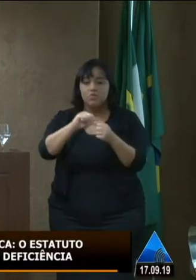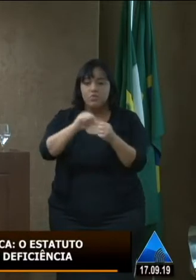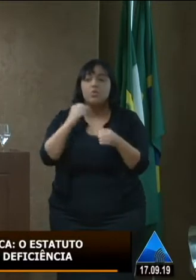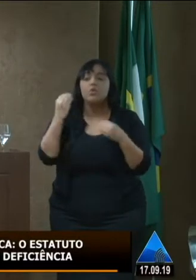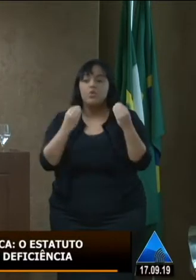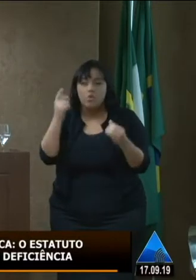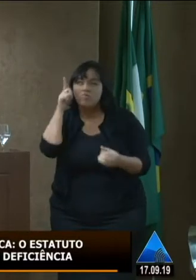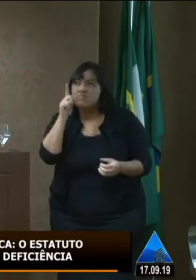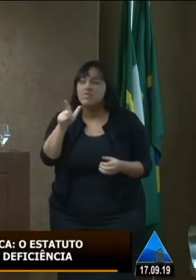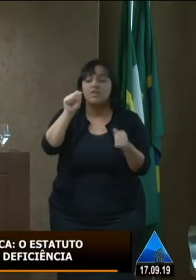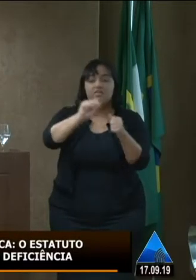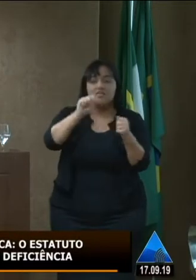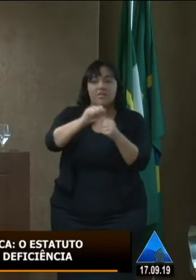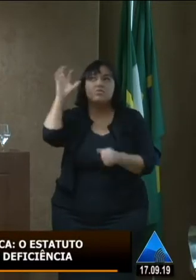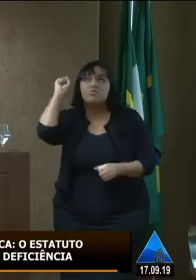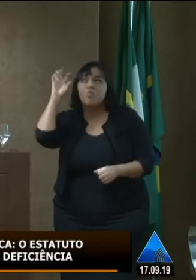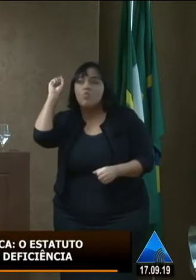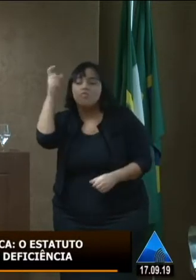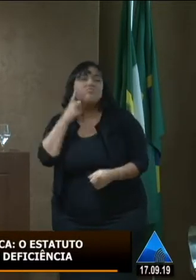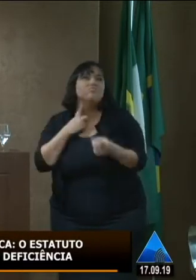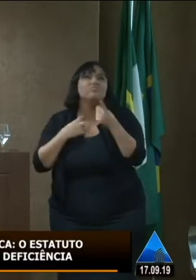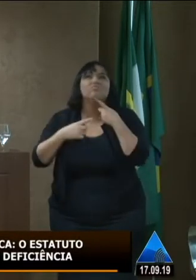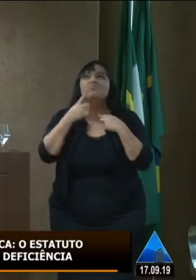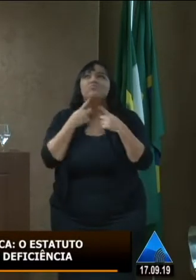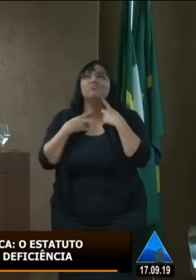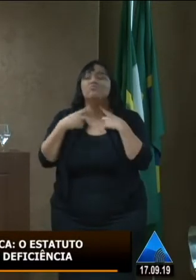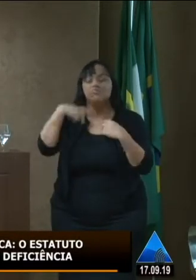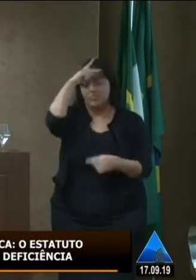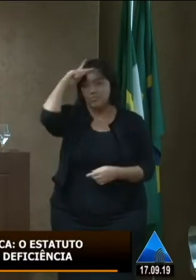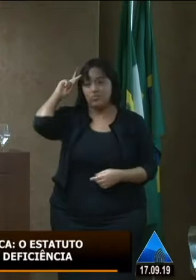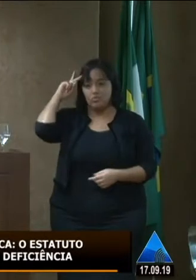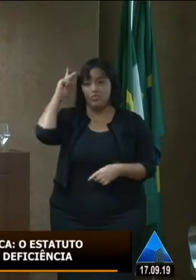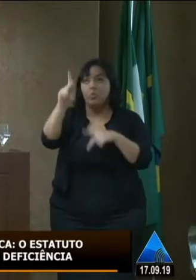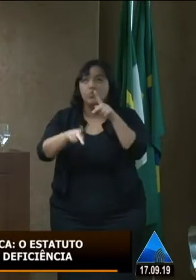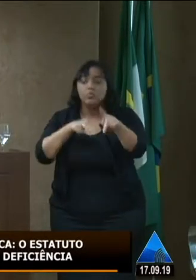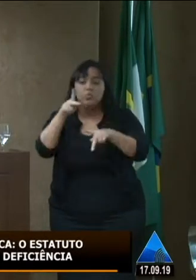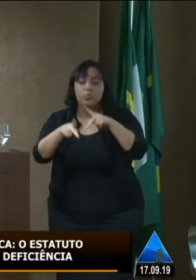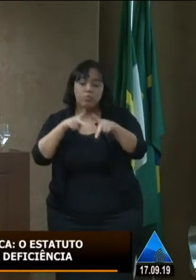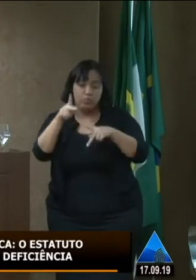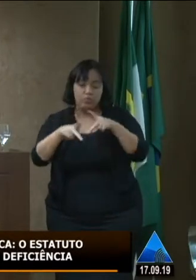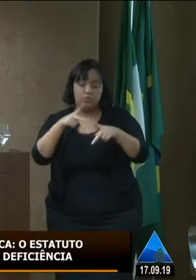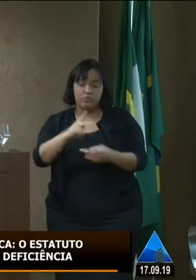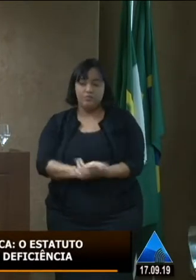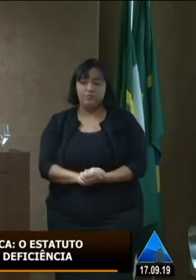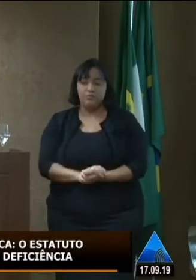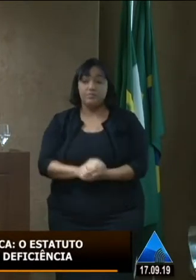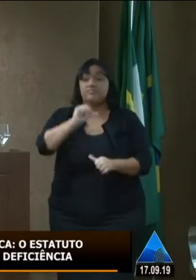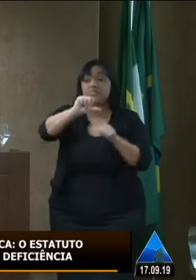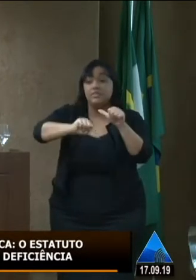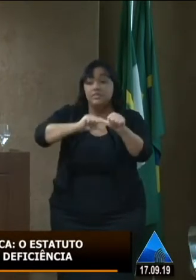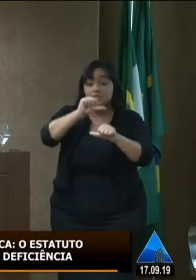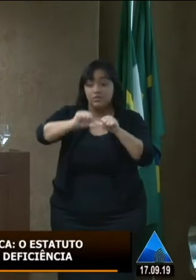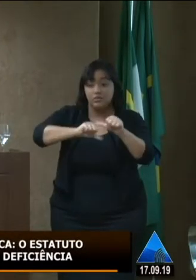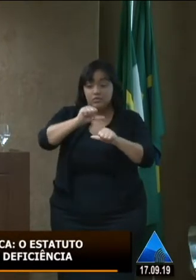ouvir os desejos que vem das populações que vem da sociedade civil e transformar